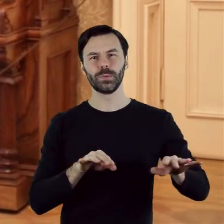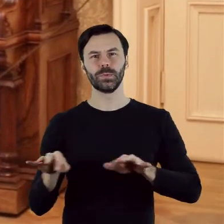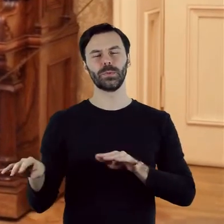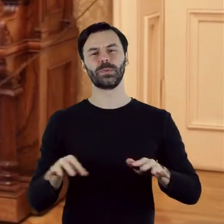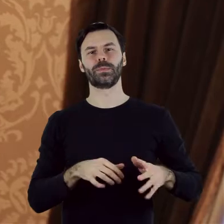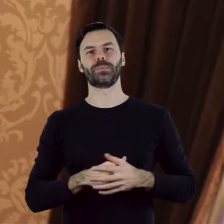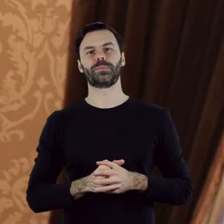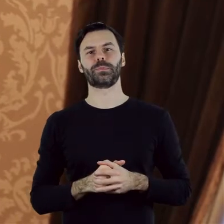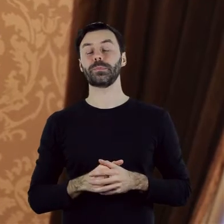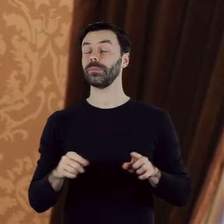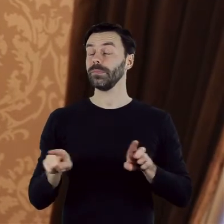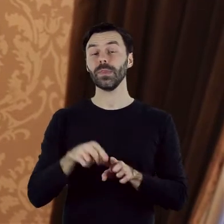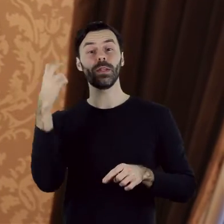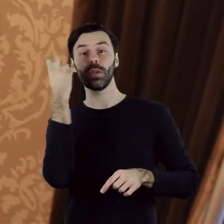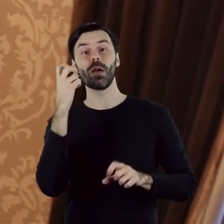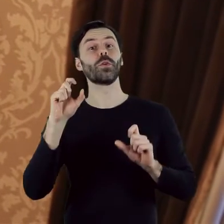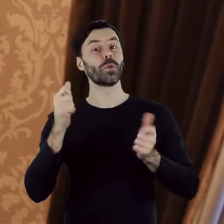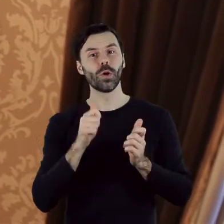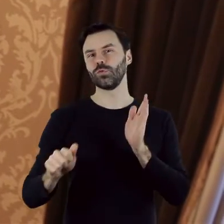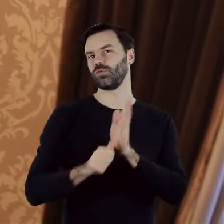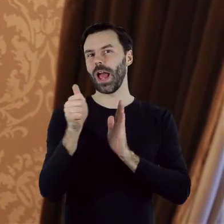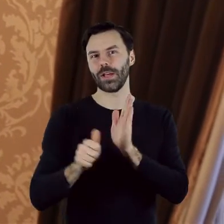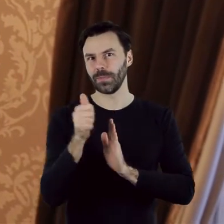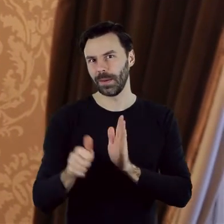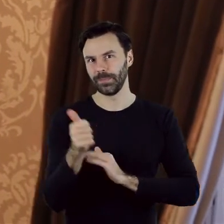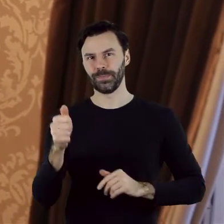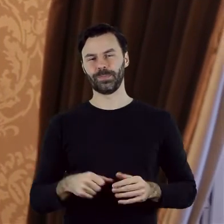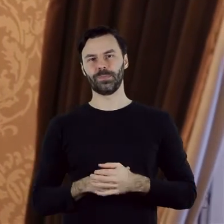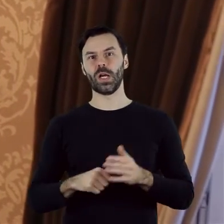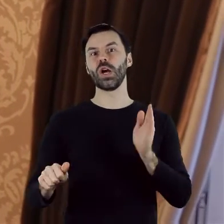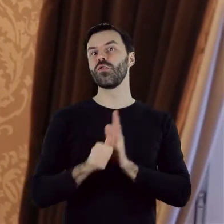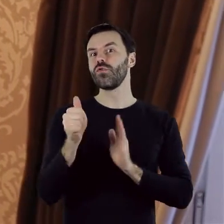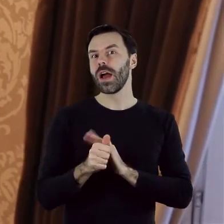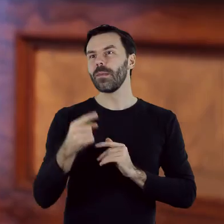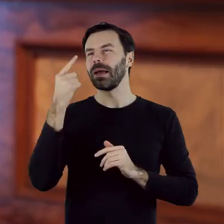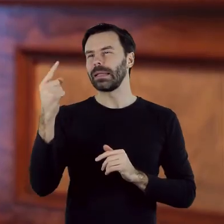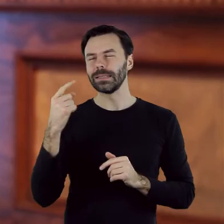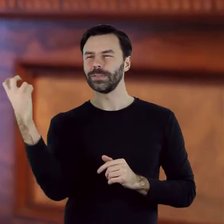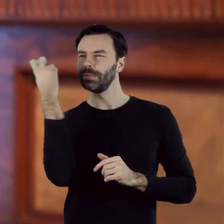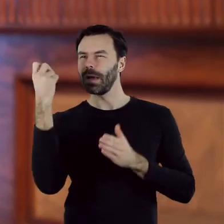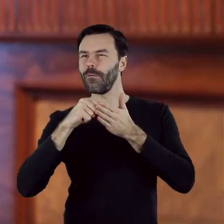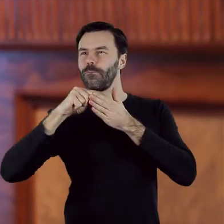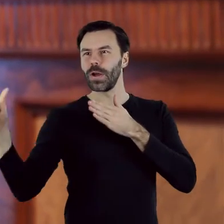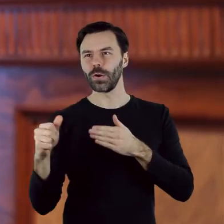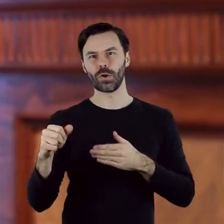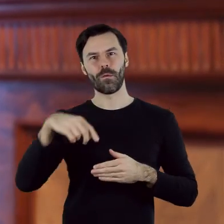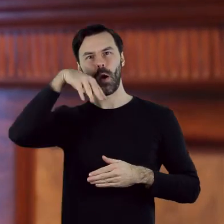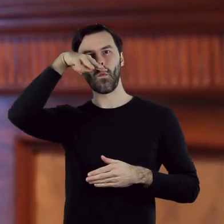Warto również zwrócić uwagę na rzeźby, wśród których wyróżnia się praca łódzkiego twórcy Władysława